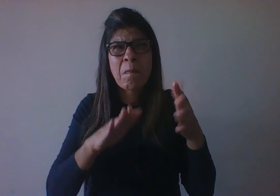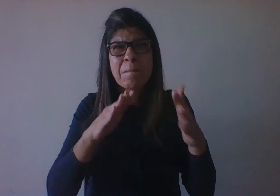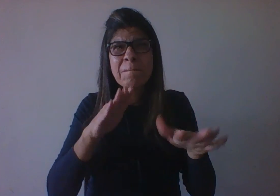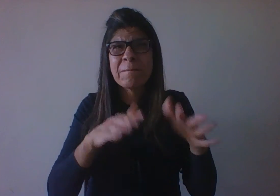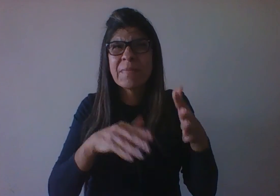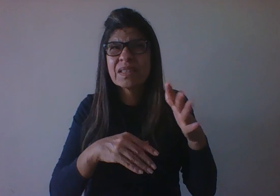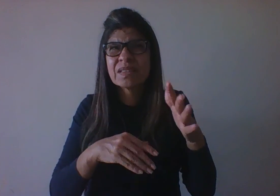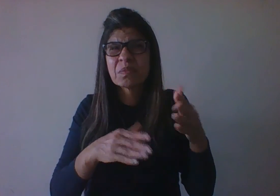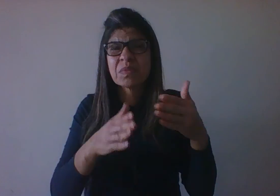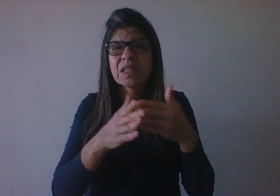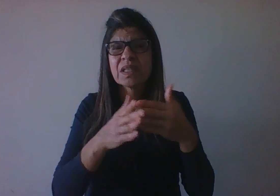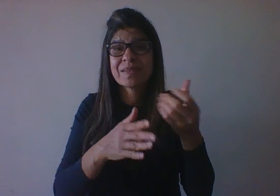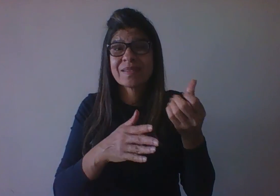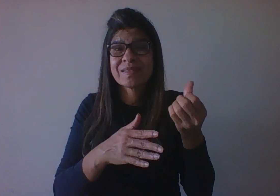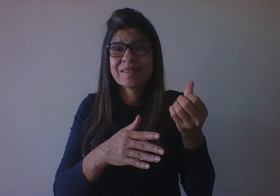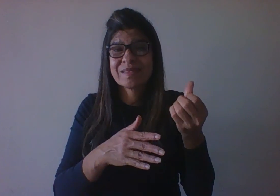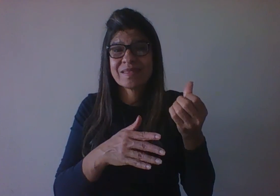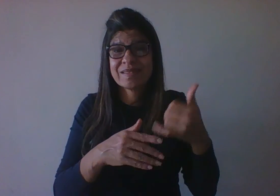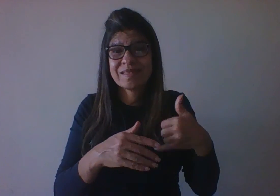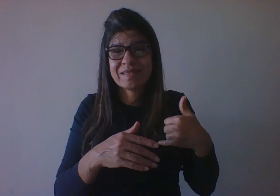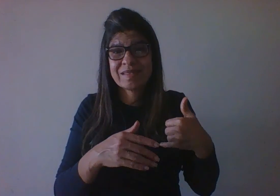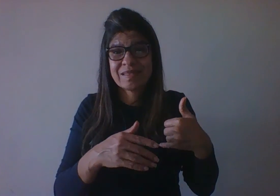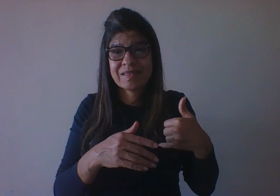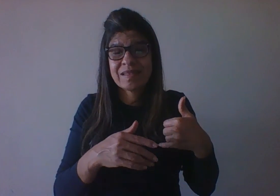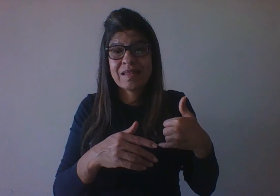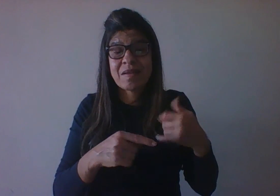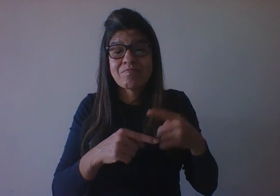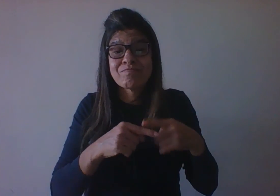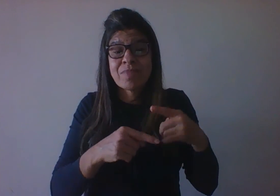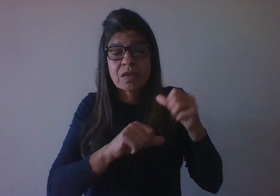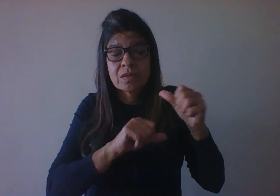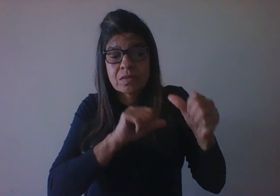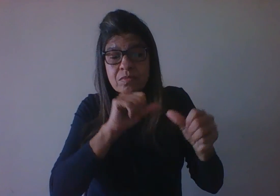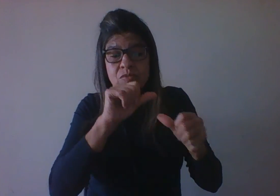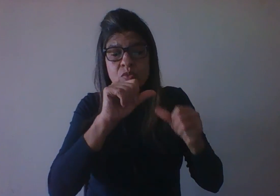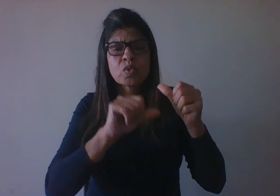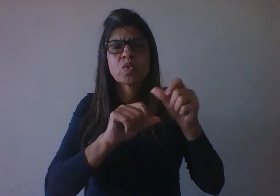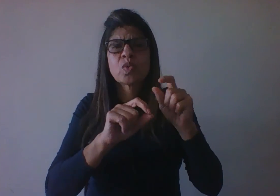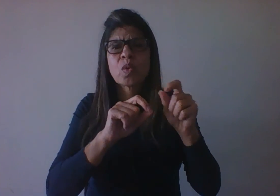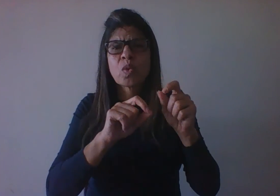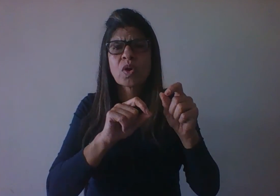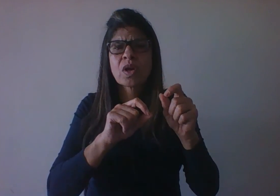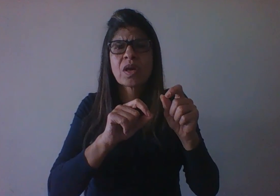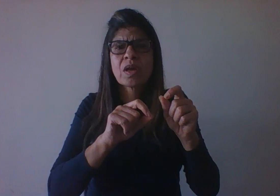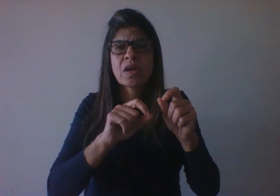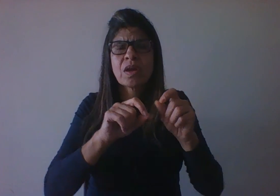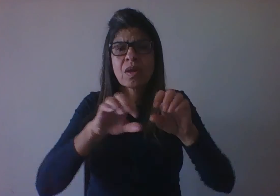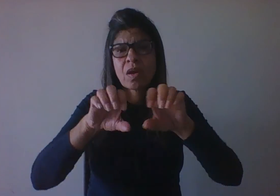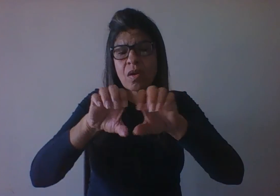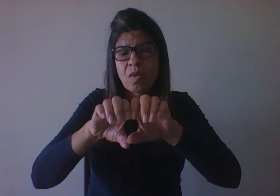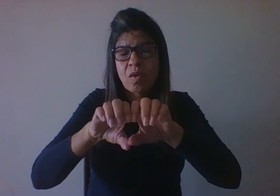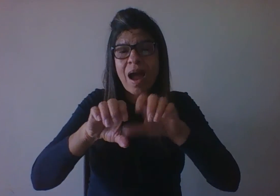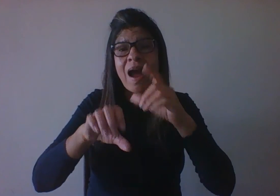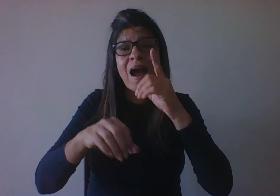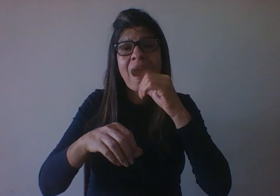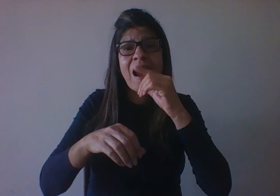aspectos de saneamento básico, aspectos de educação quanto as pessoas adoecerem ou não,